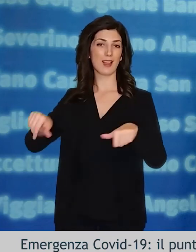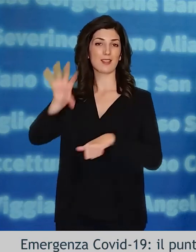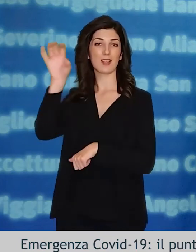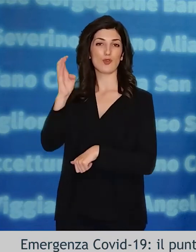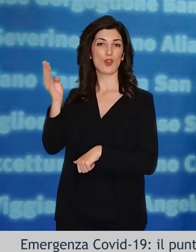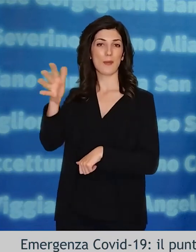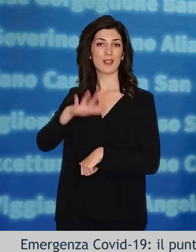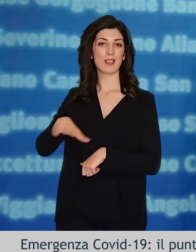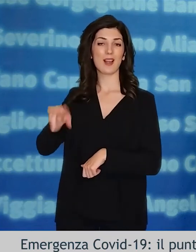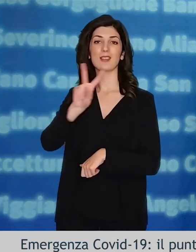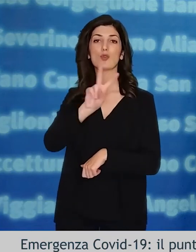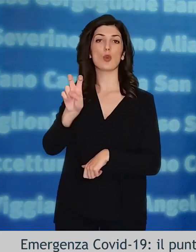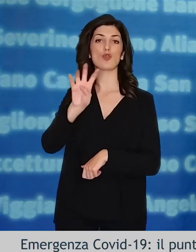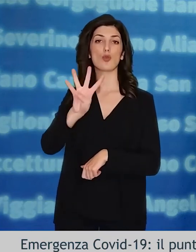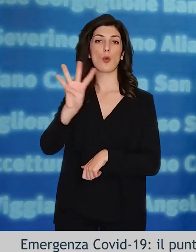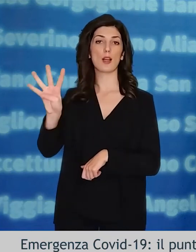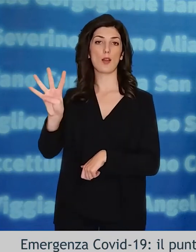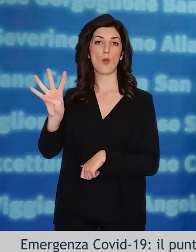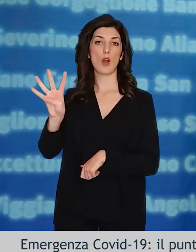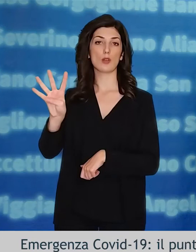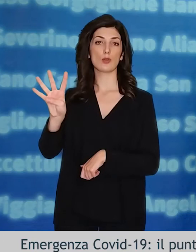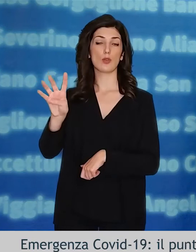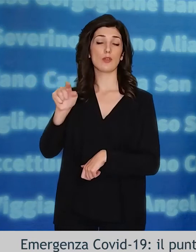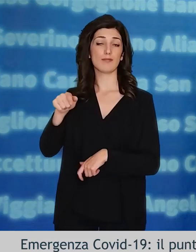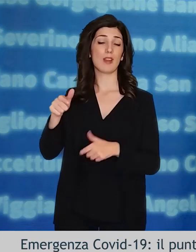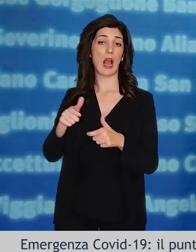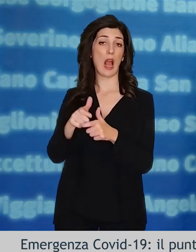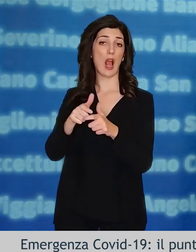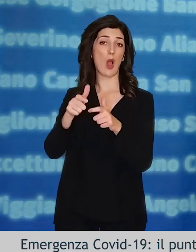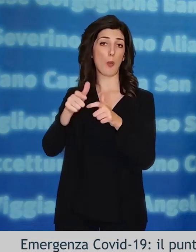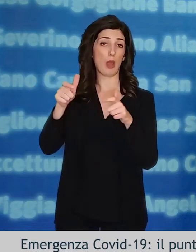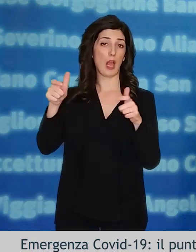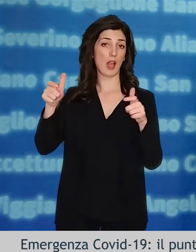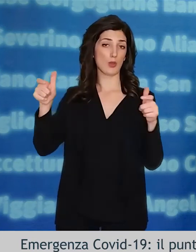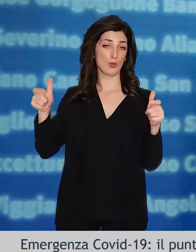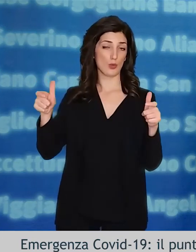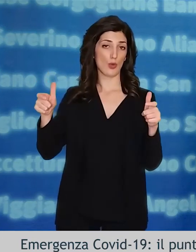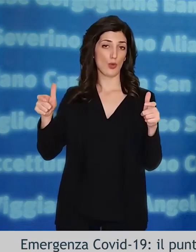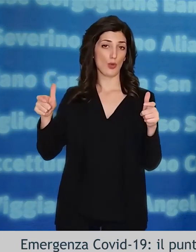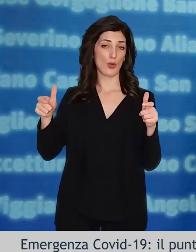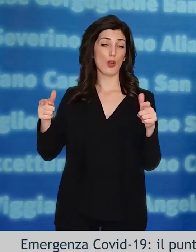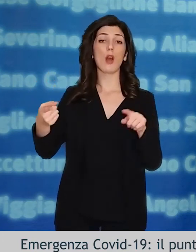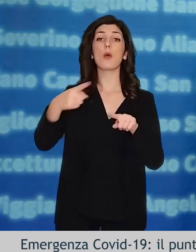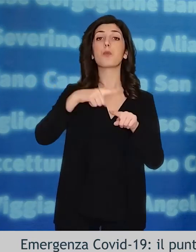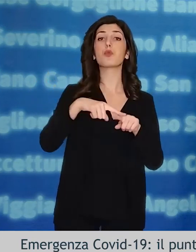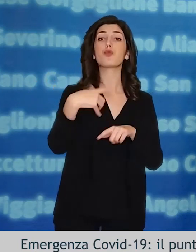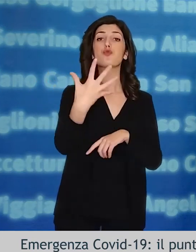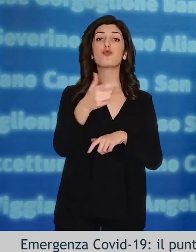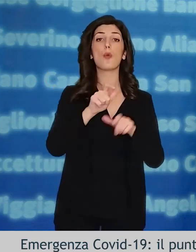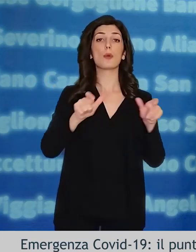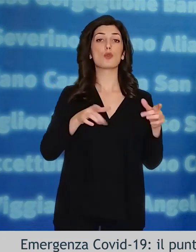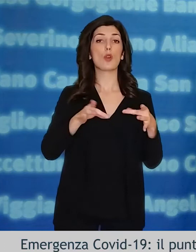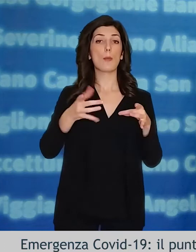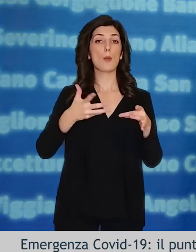riscontrate in residenti sono 244 in aumento rispetto al precedente bollettino,